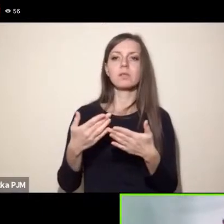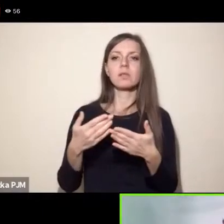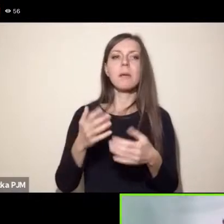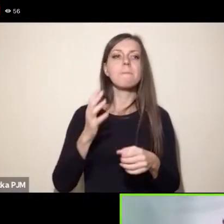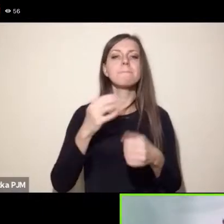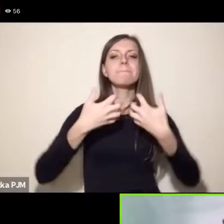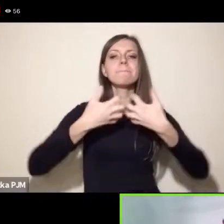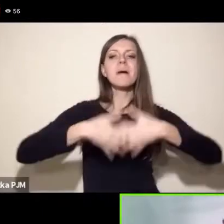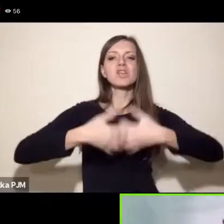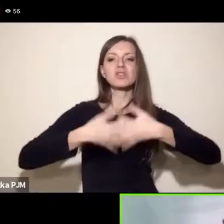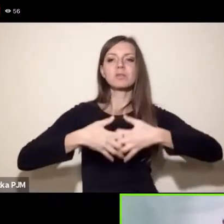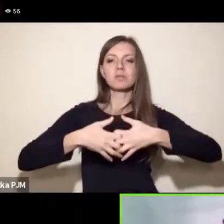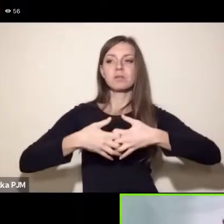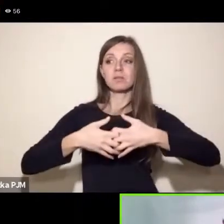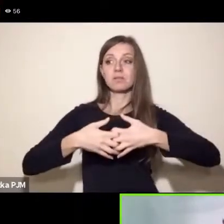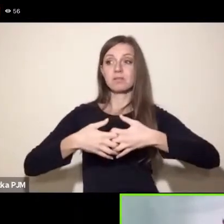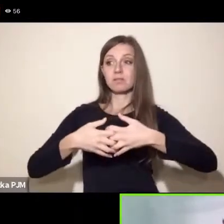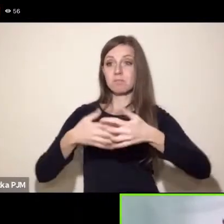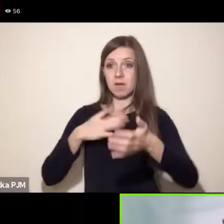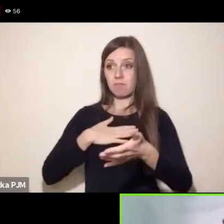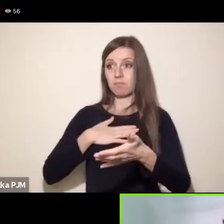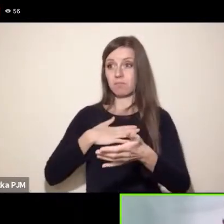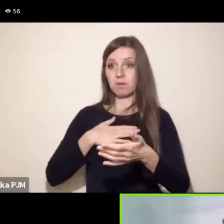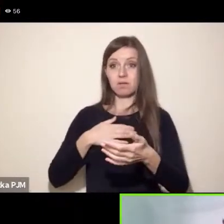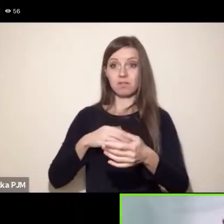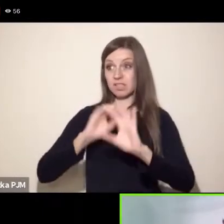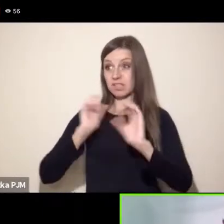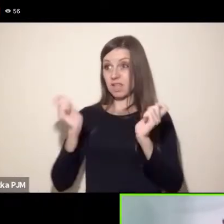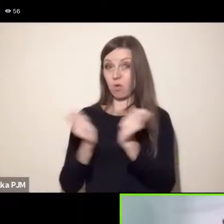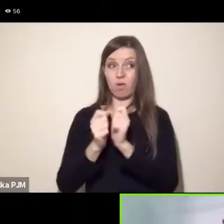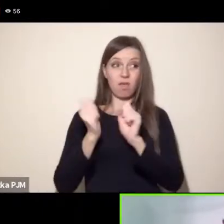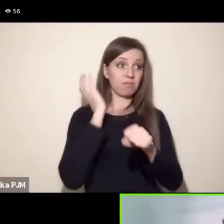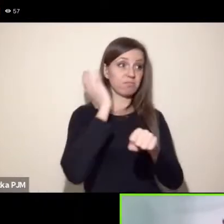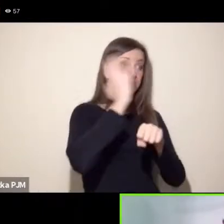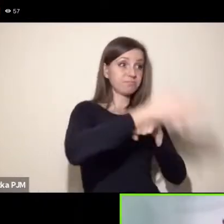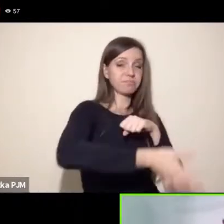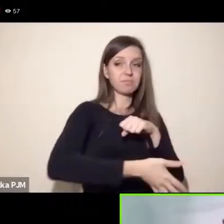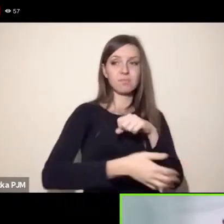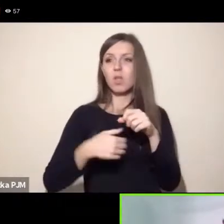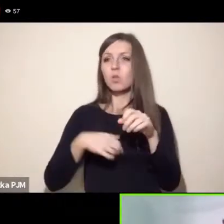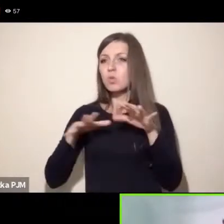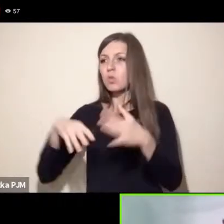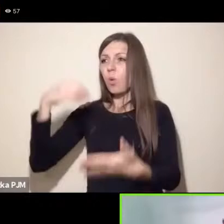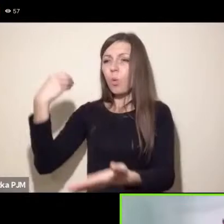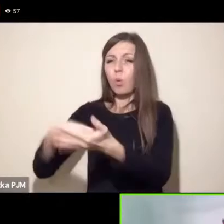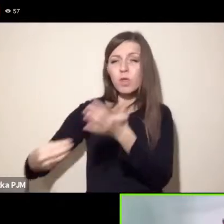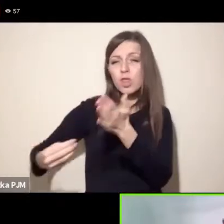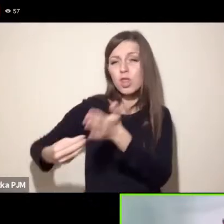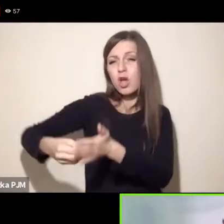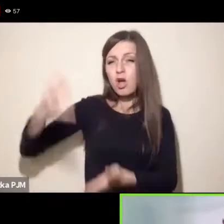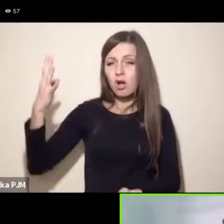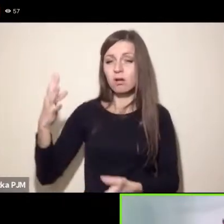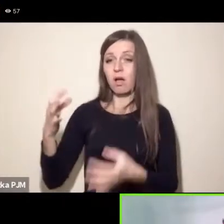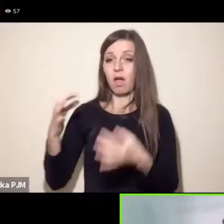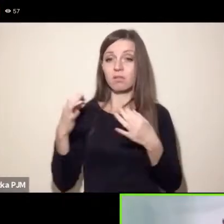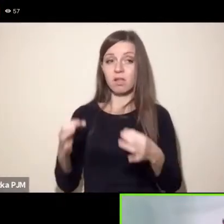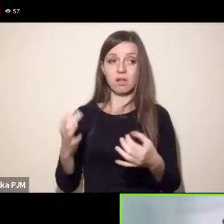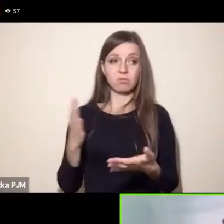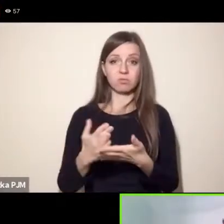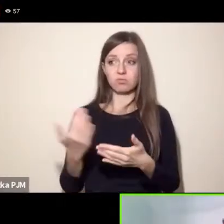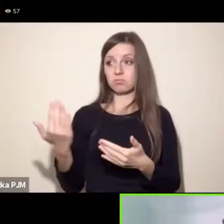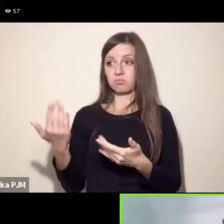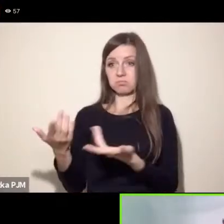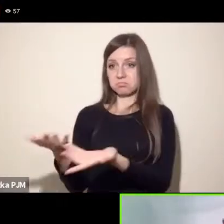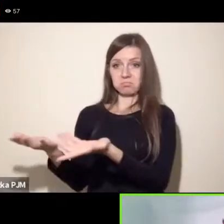urządzeń to były inwestycje warte setki tysięcy złotych które ci ludzie ponieśli i